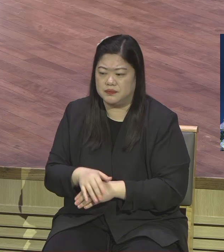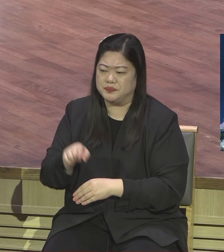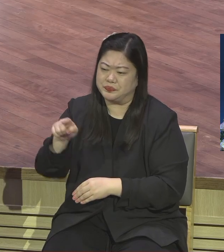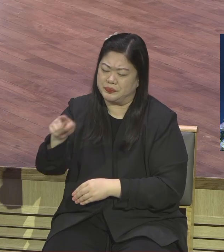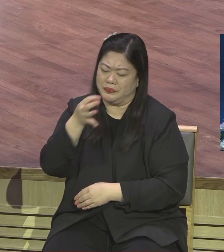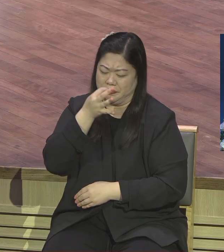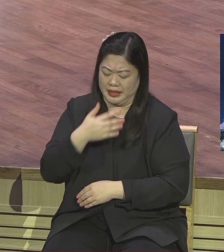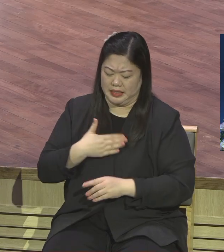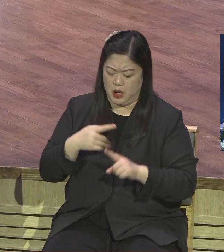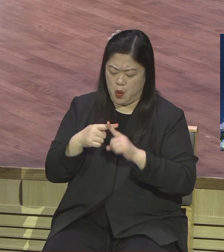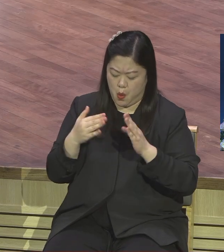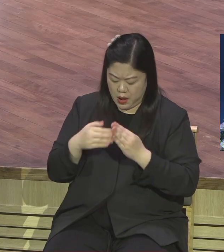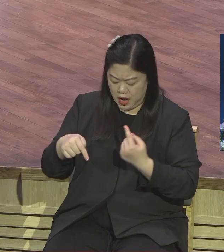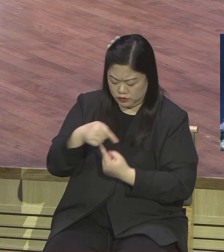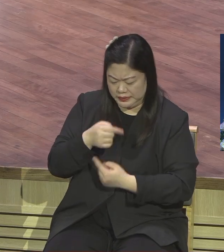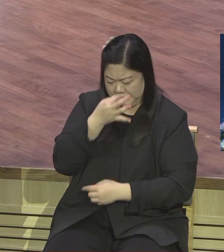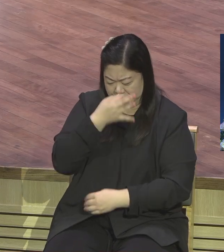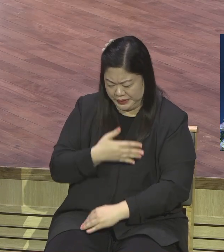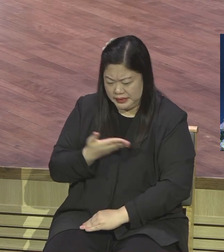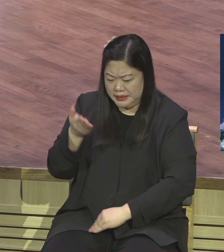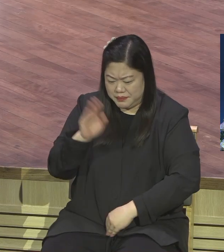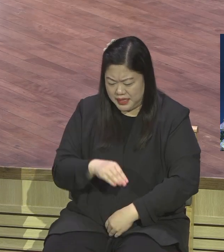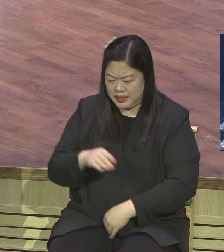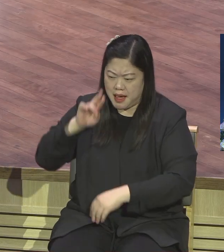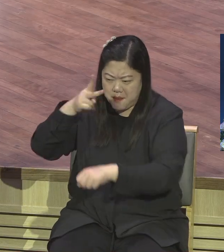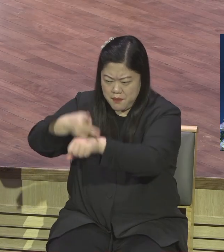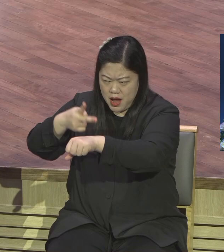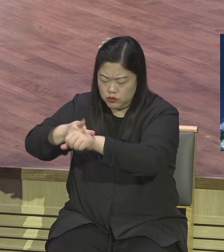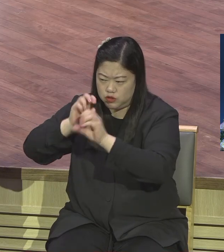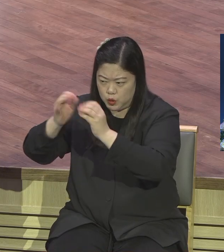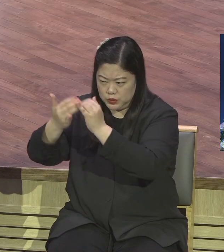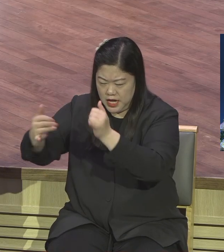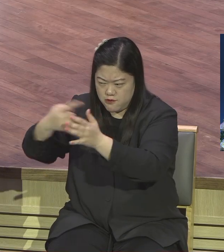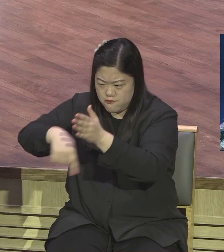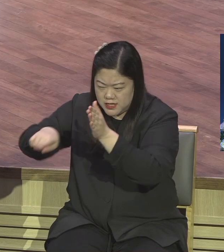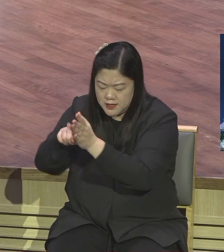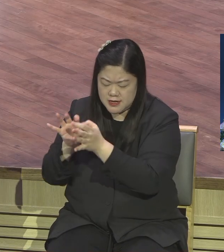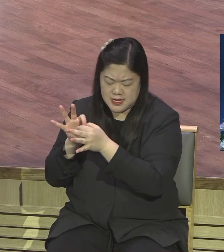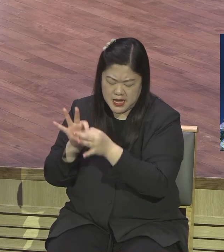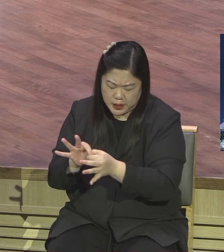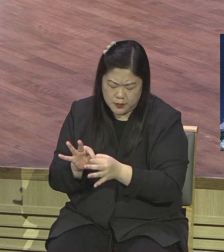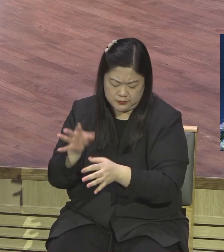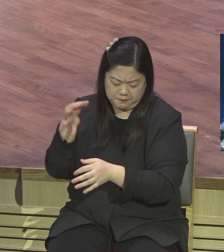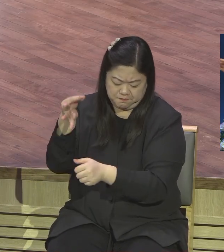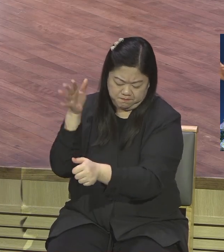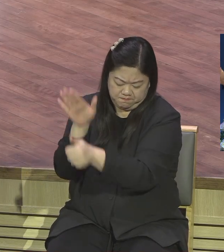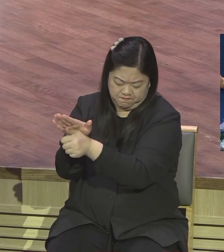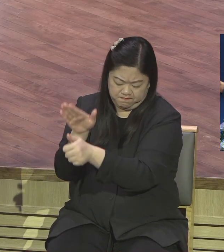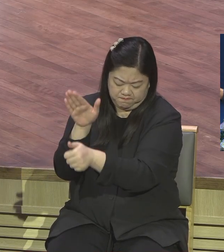기도하는 동력자였거든요 이 대산료리카 교회 하나가 조그만 아시아 조그만 교회가 전 세계로 그냥